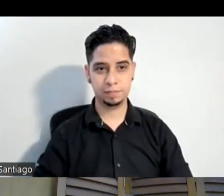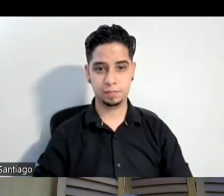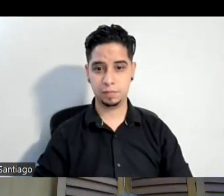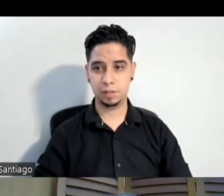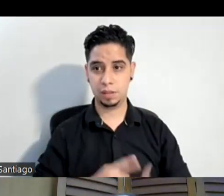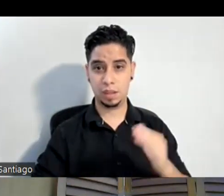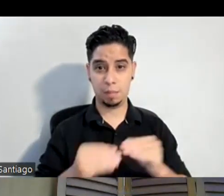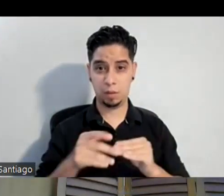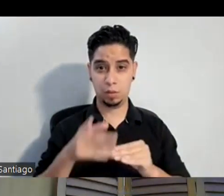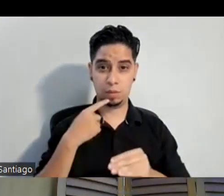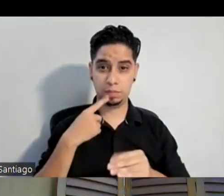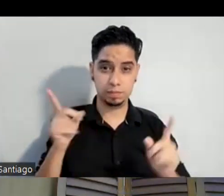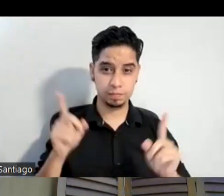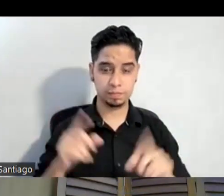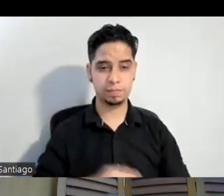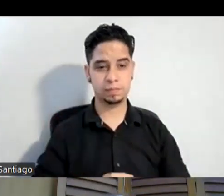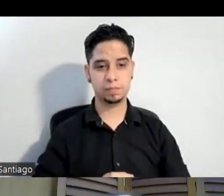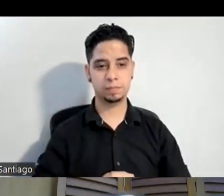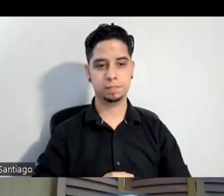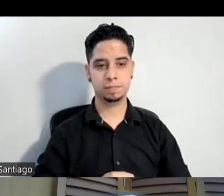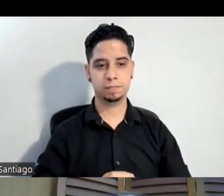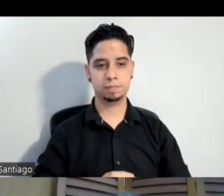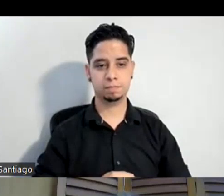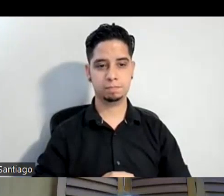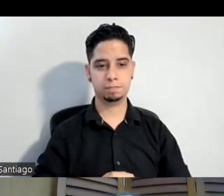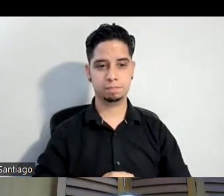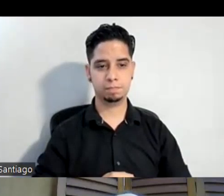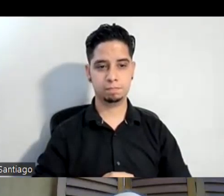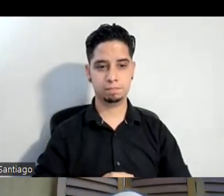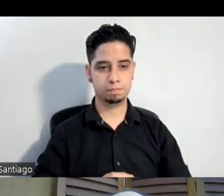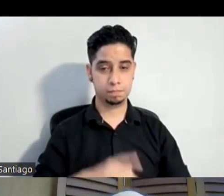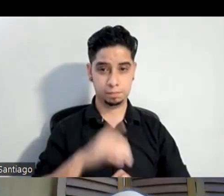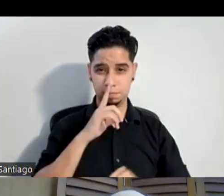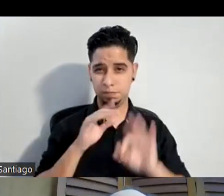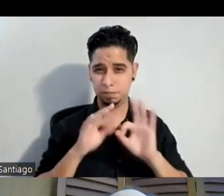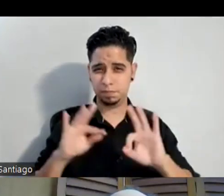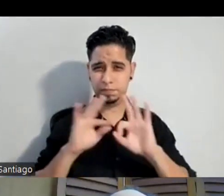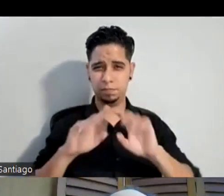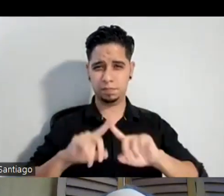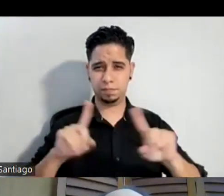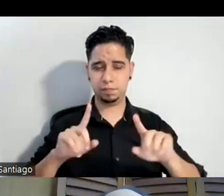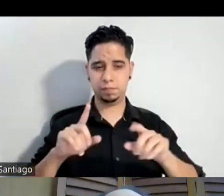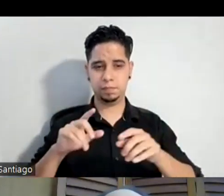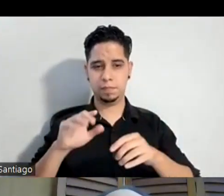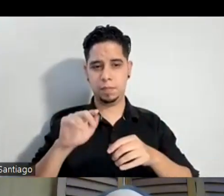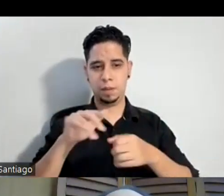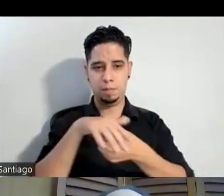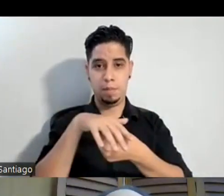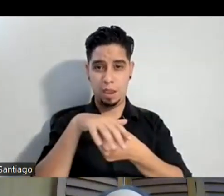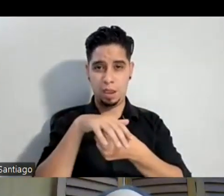que hay que verdad hay que diferenciar un poco del área metropolitana y el área rural en Puerto